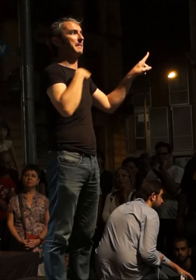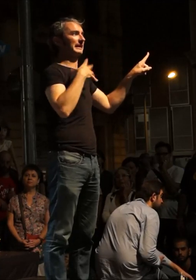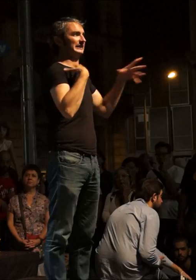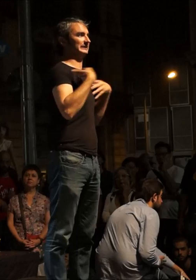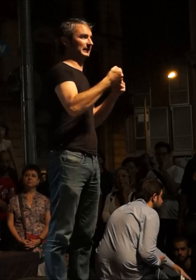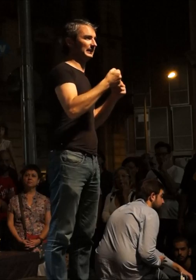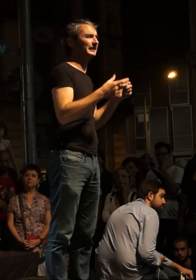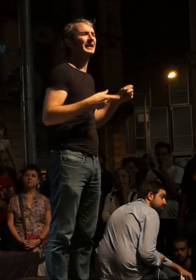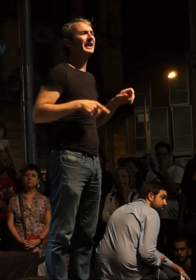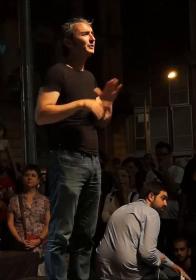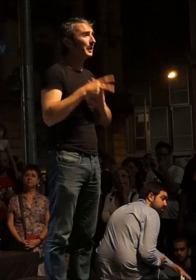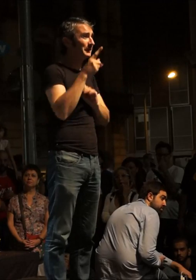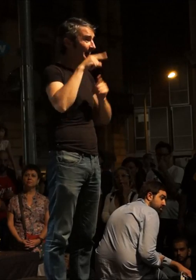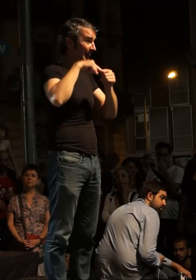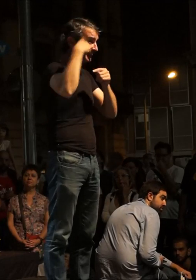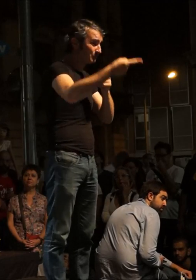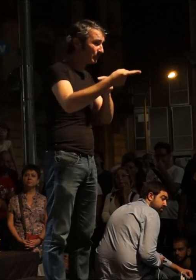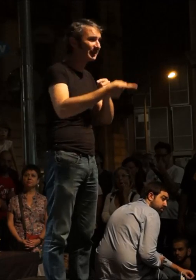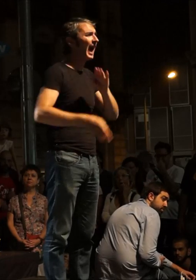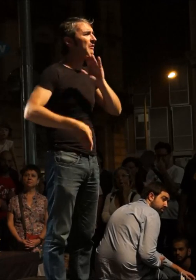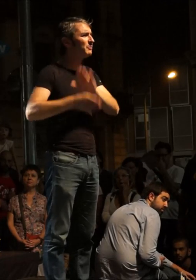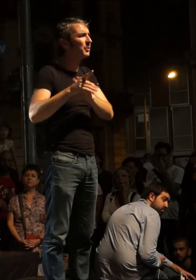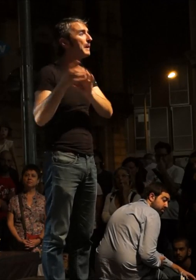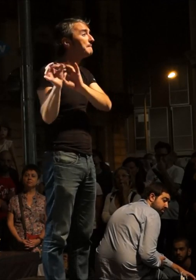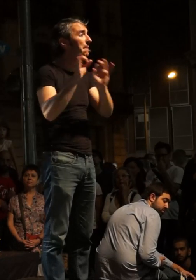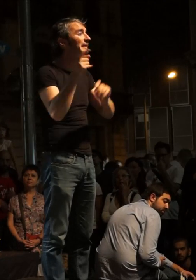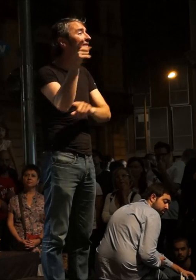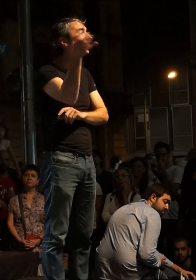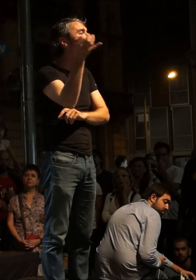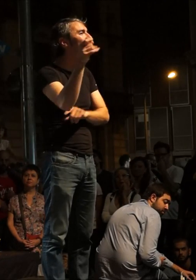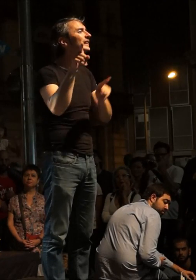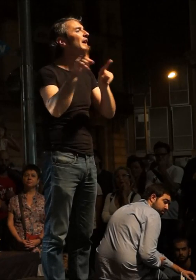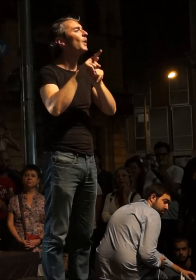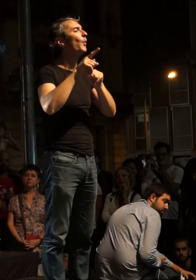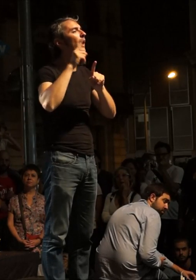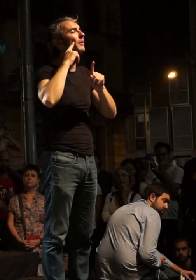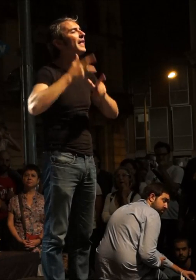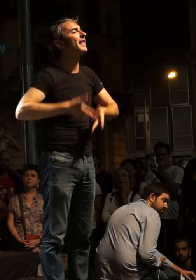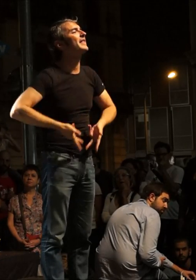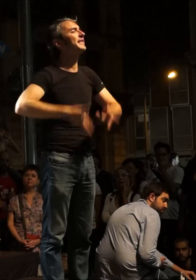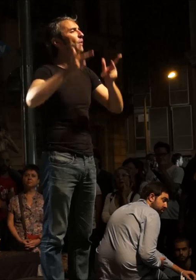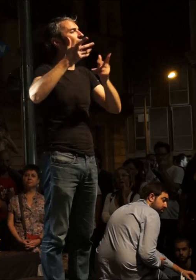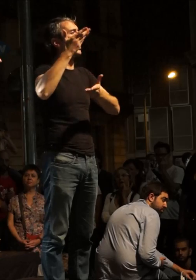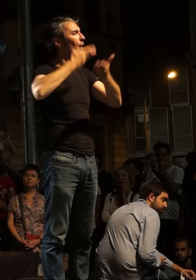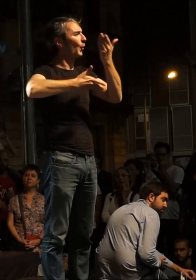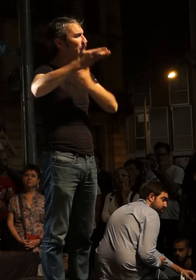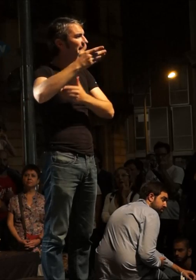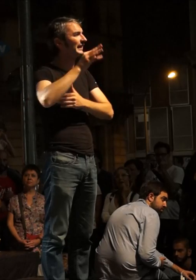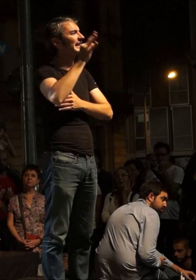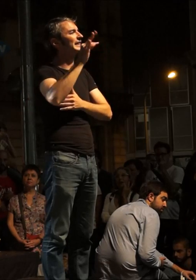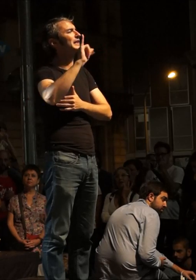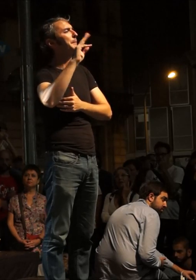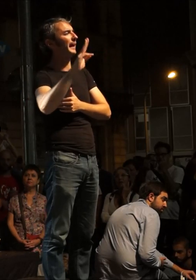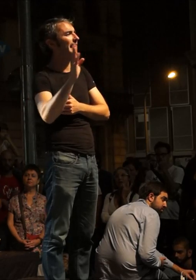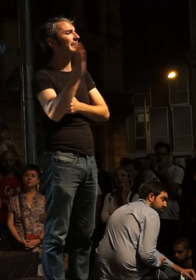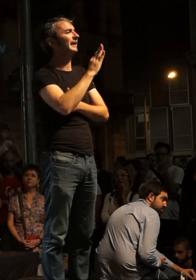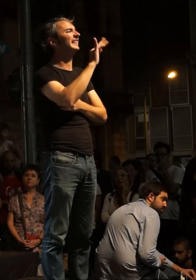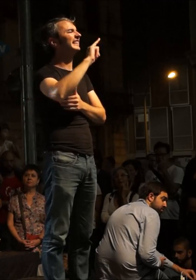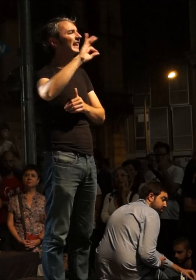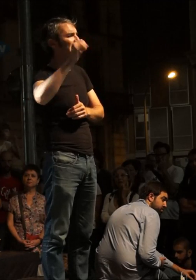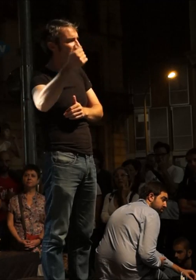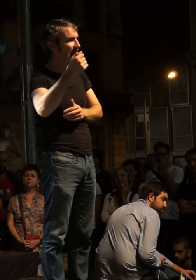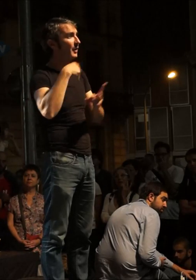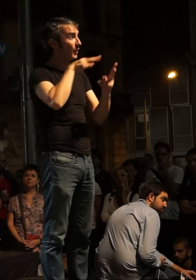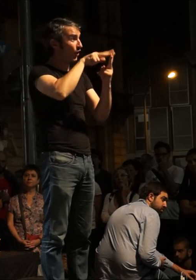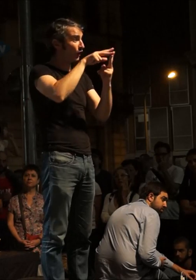Passi el que passi el dia 27, tenen preparat el Tractat de Lliure Comerç i Inversions, el TTIP, el TISA. En